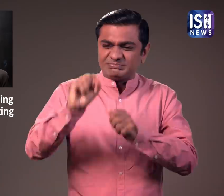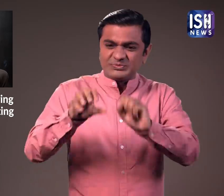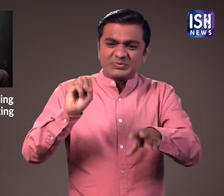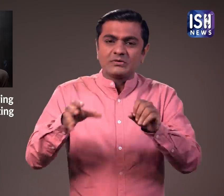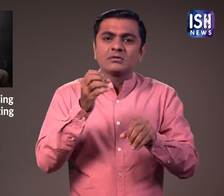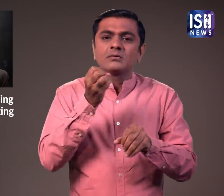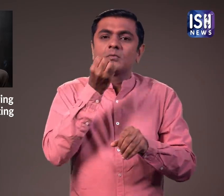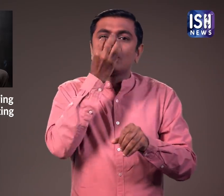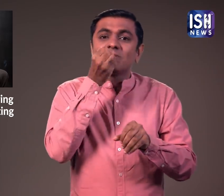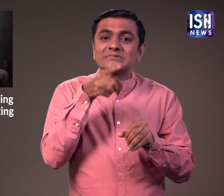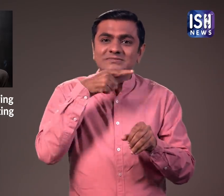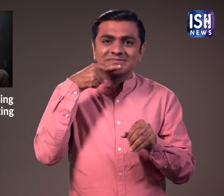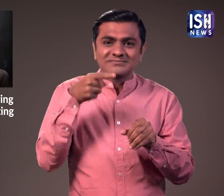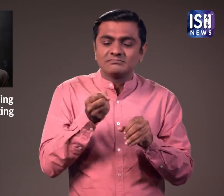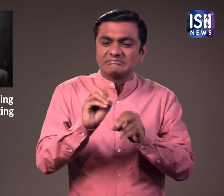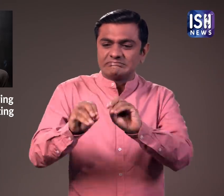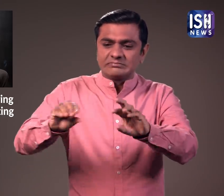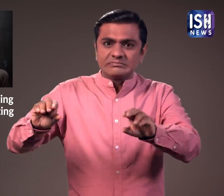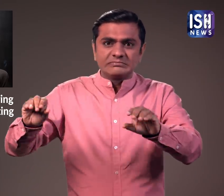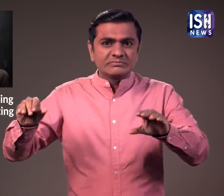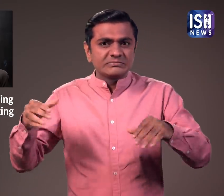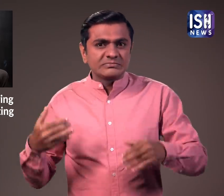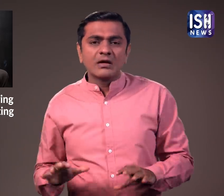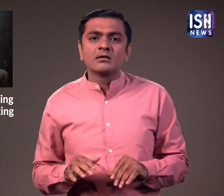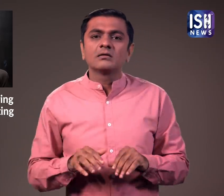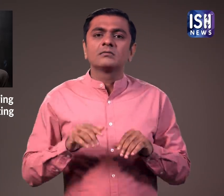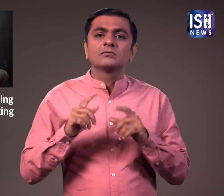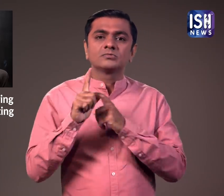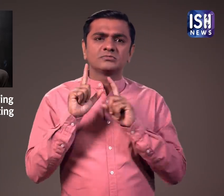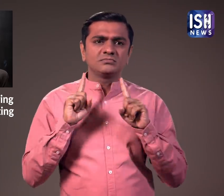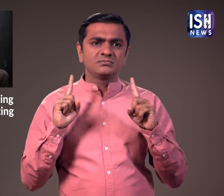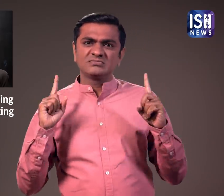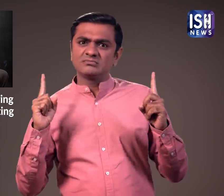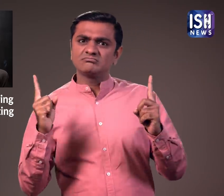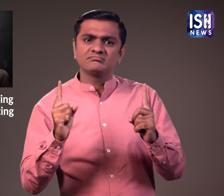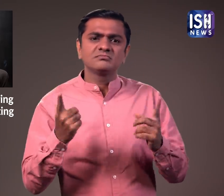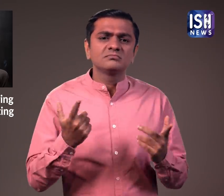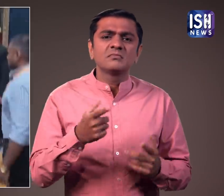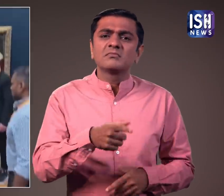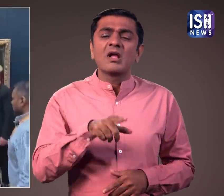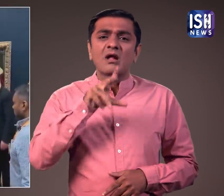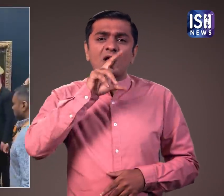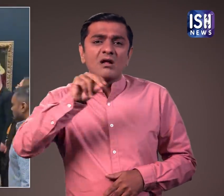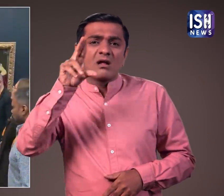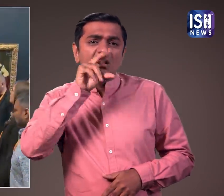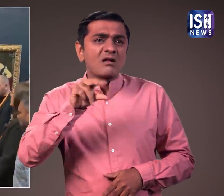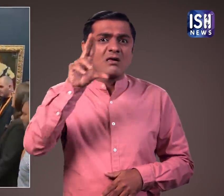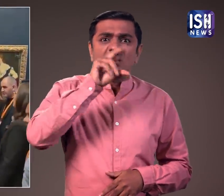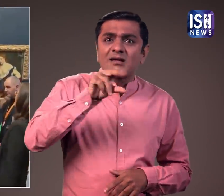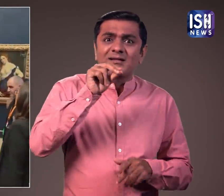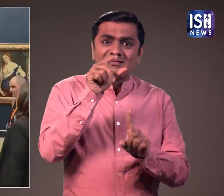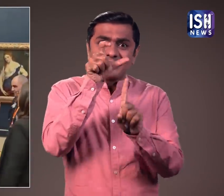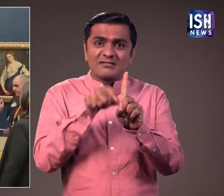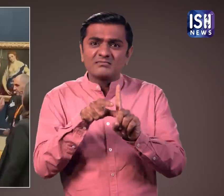गार्ड्स पर फेका। जैसे ही सुरक्षा कर्मी उसे दूर ले गए उस व्यक्ति ने कहा